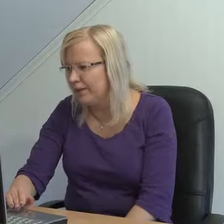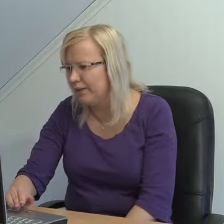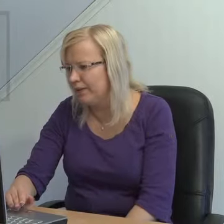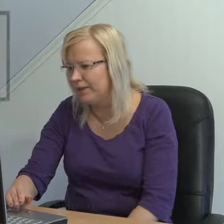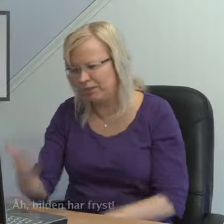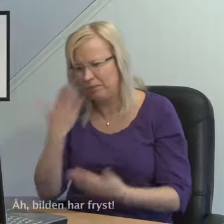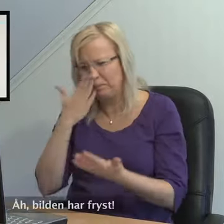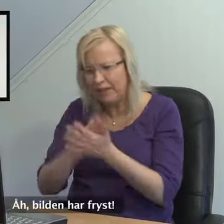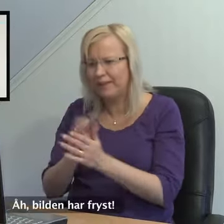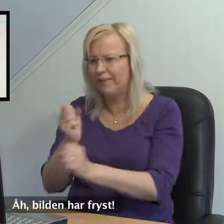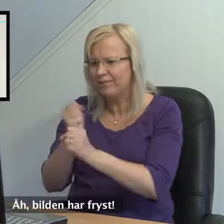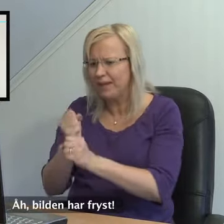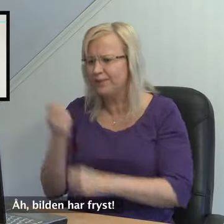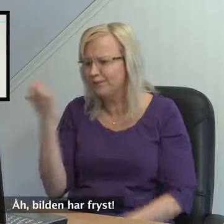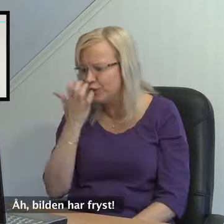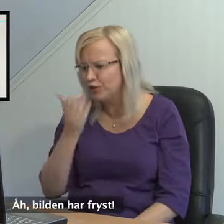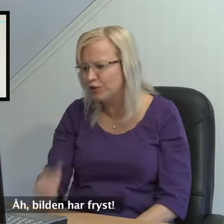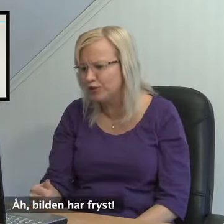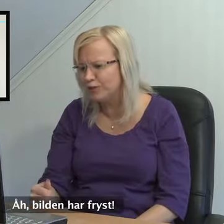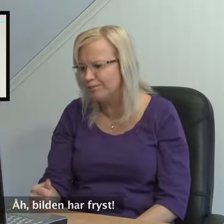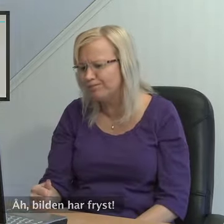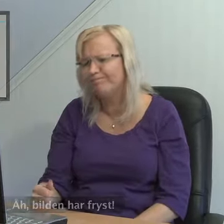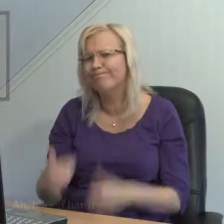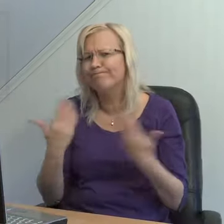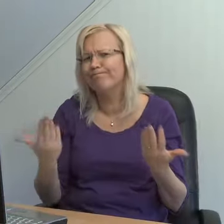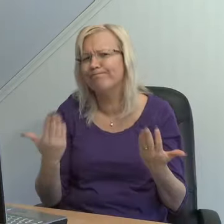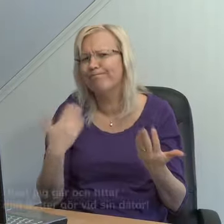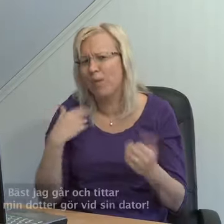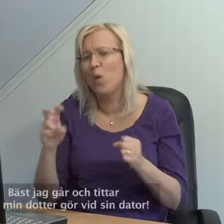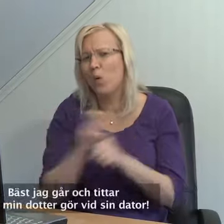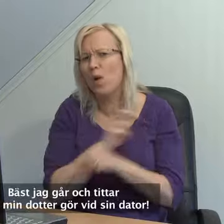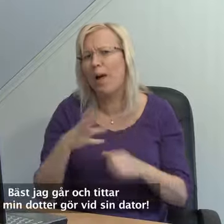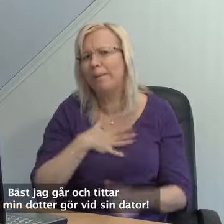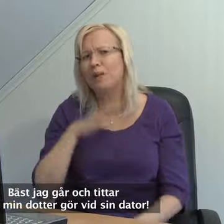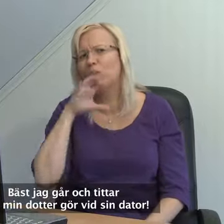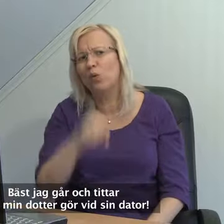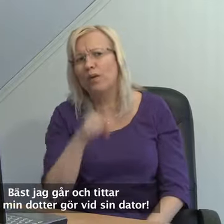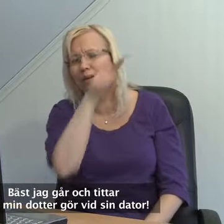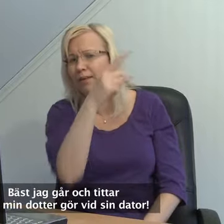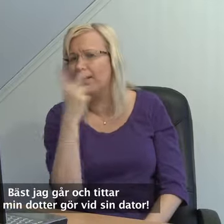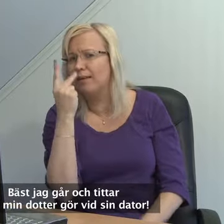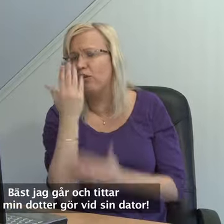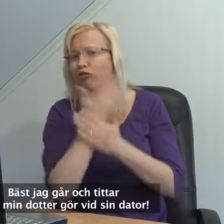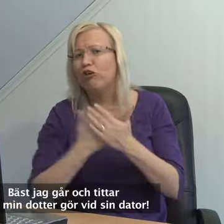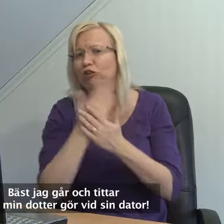Ja, bilden har fastnat. Nu har den fryst. Det är bäst att jag kollar vad min dotter gör vid sin dator.